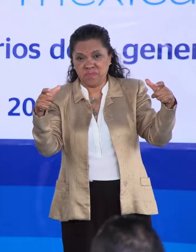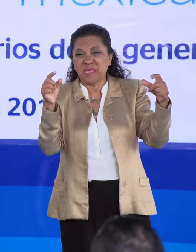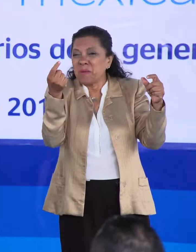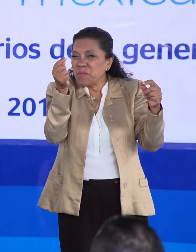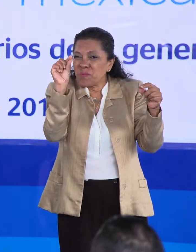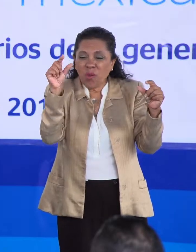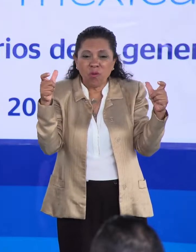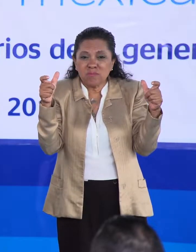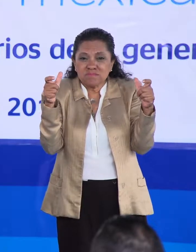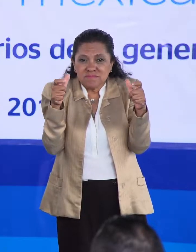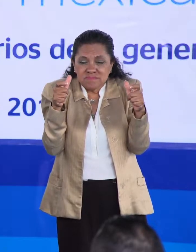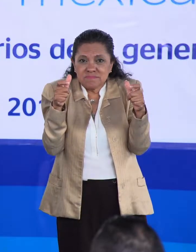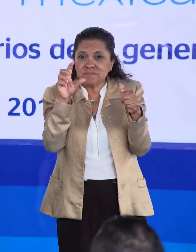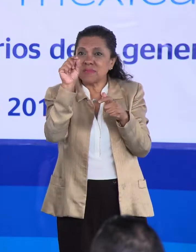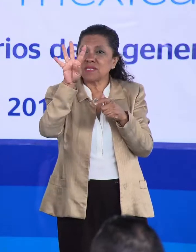por ciento.